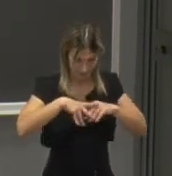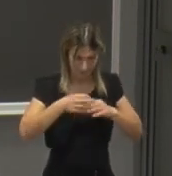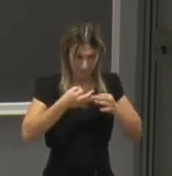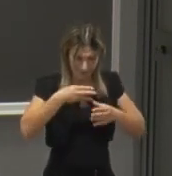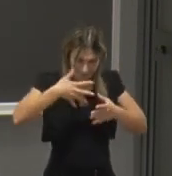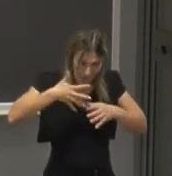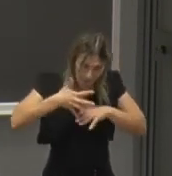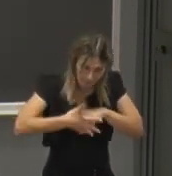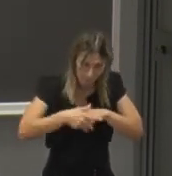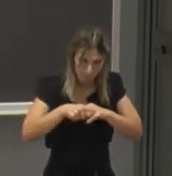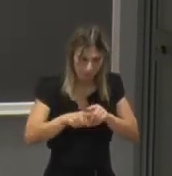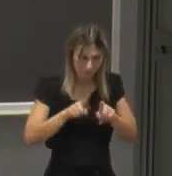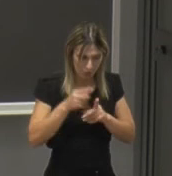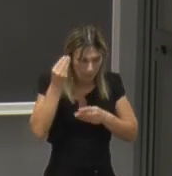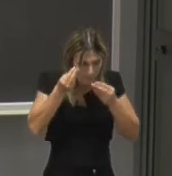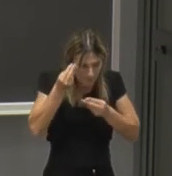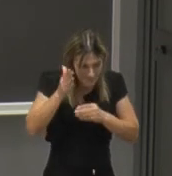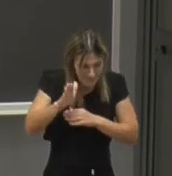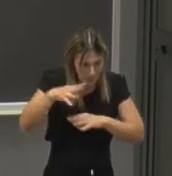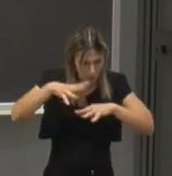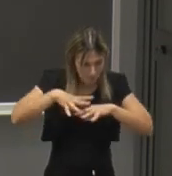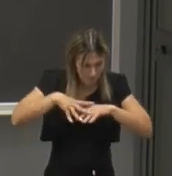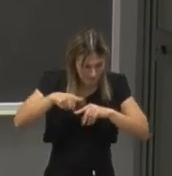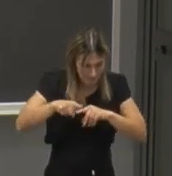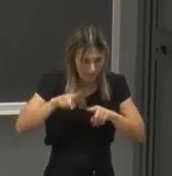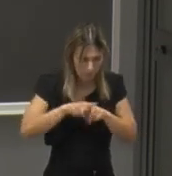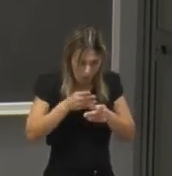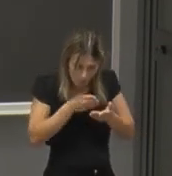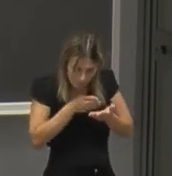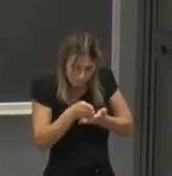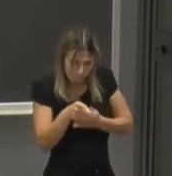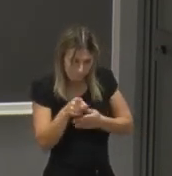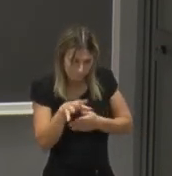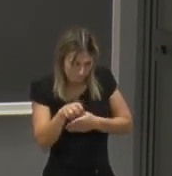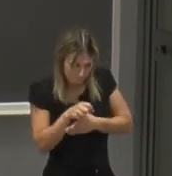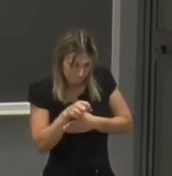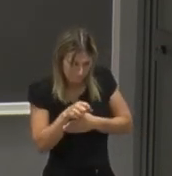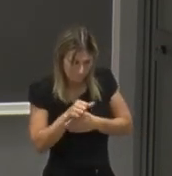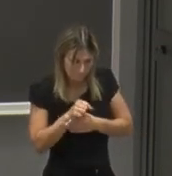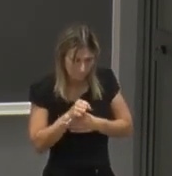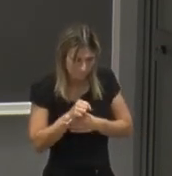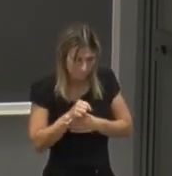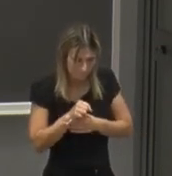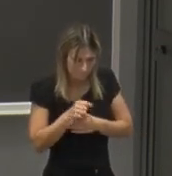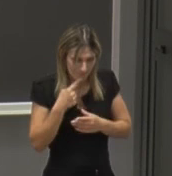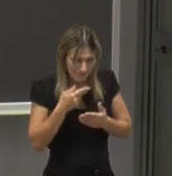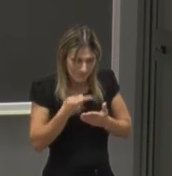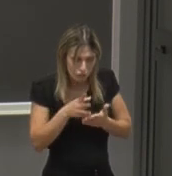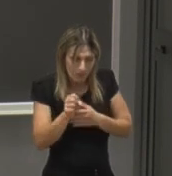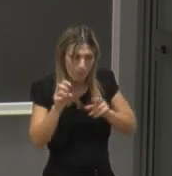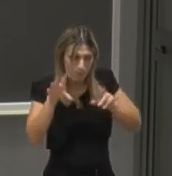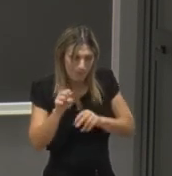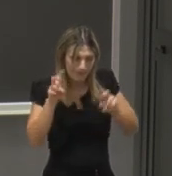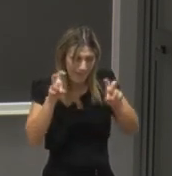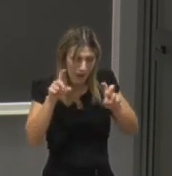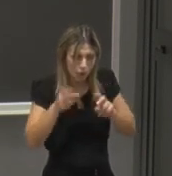approfondisce il pensiero matematico nella direzione di quelli che sono diciamo gli